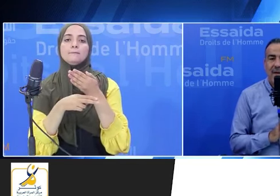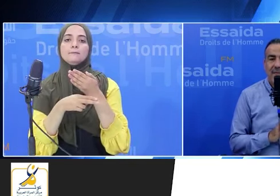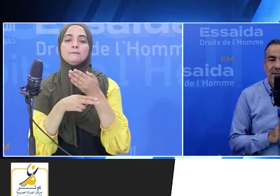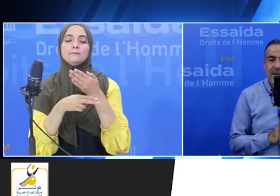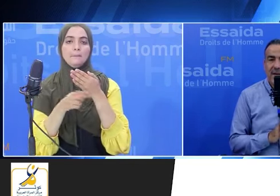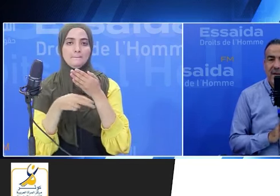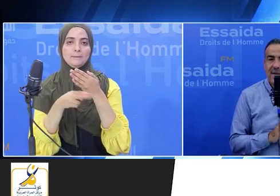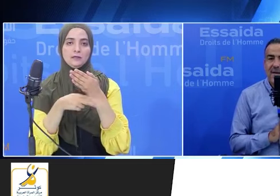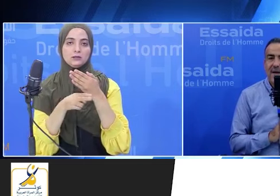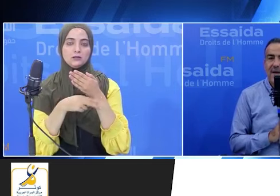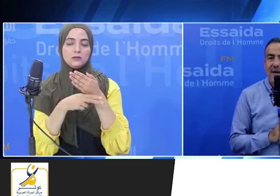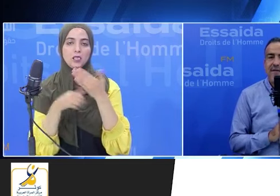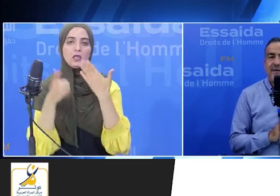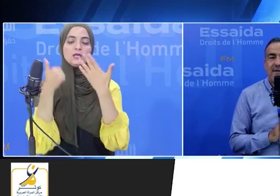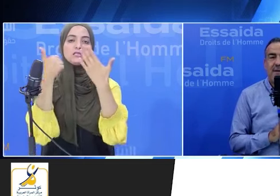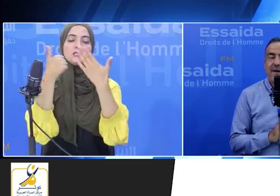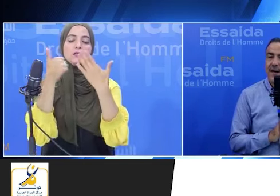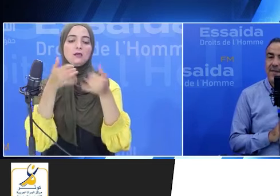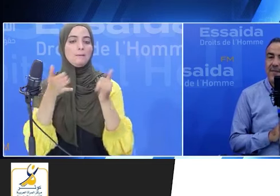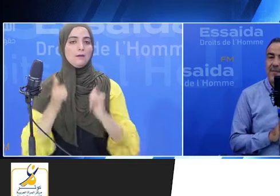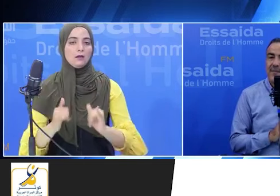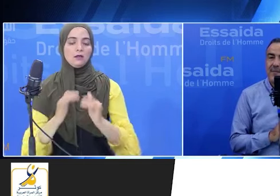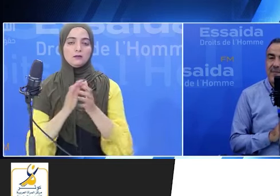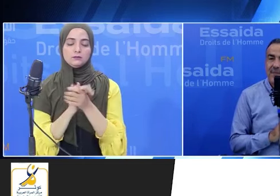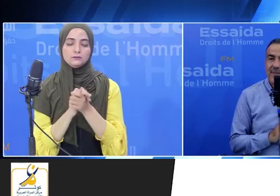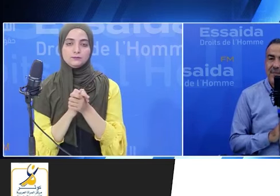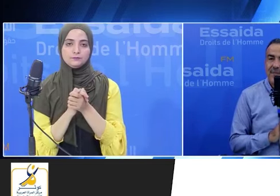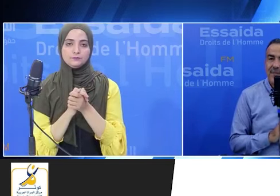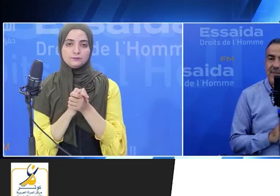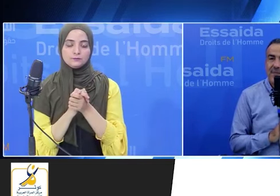المهدية ستة مقاعد